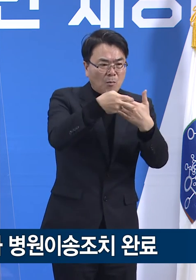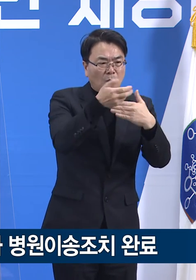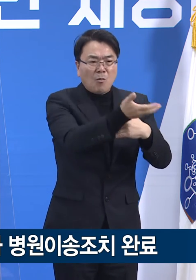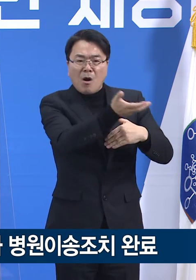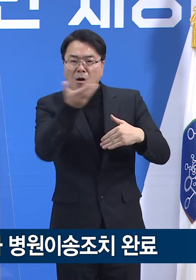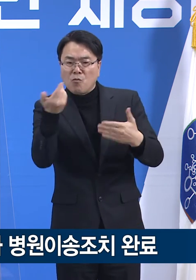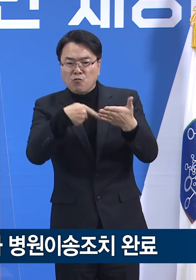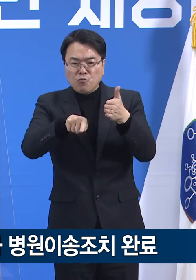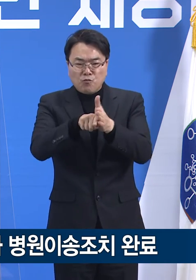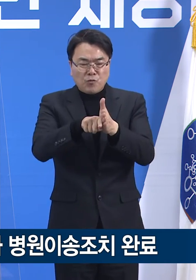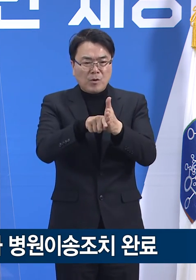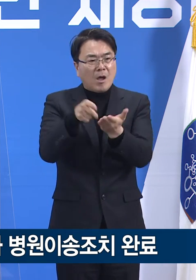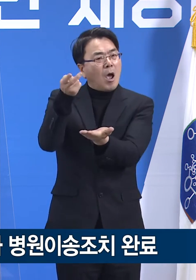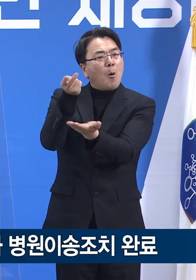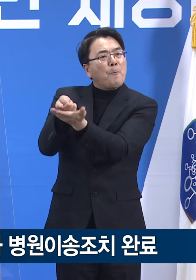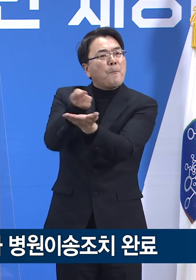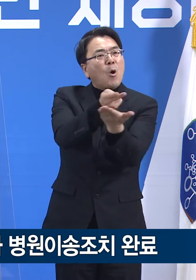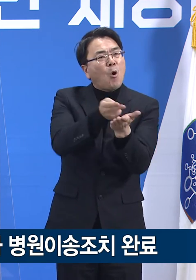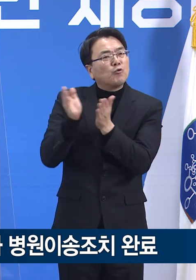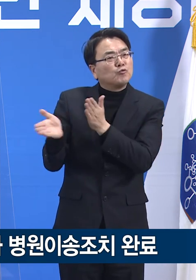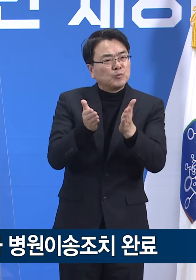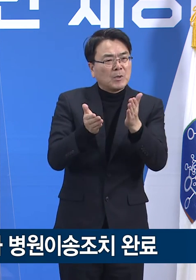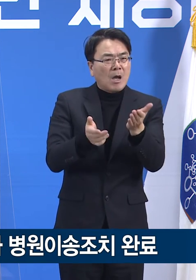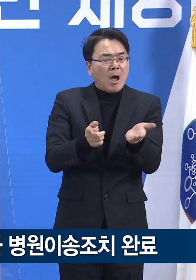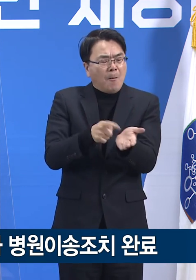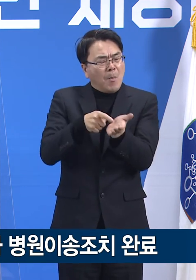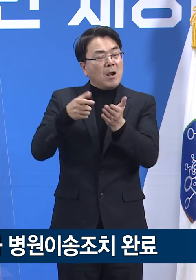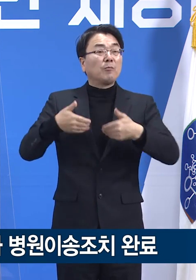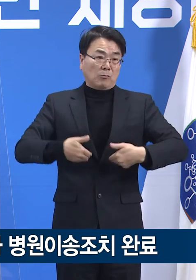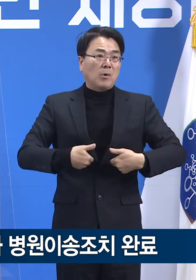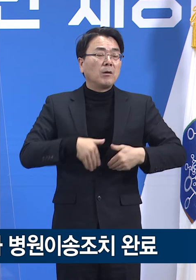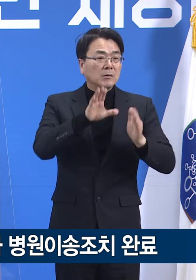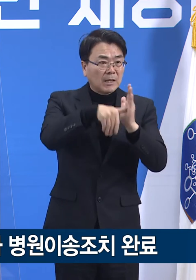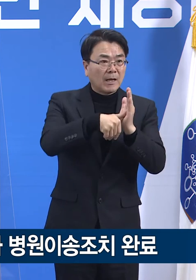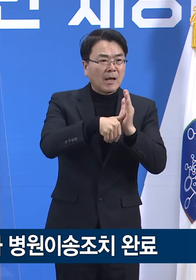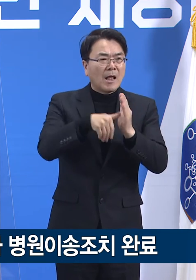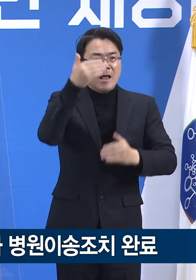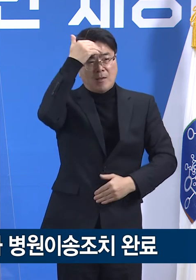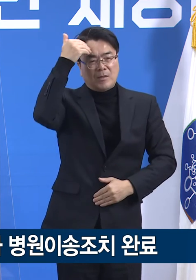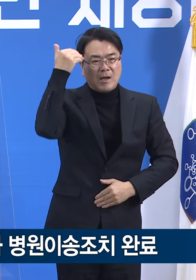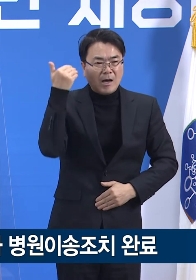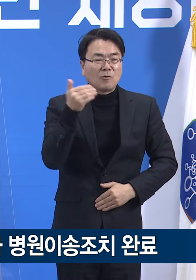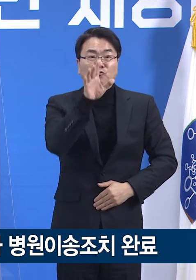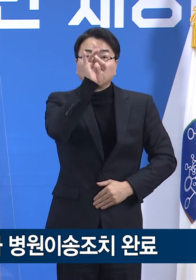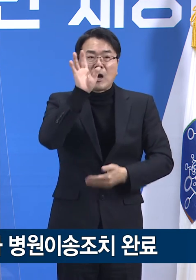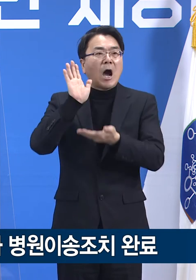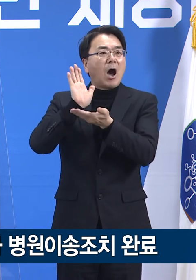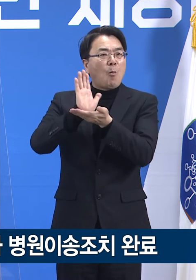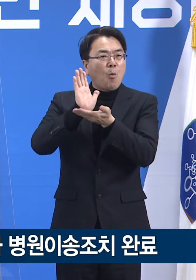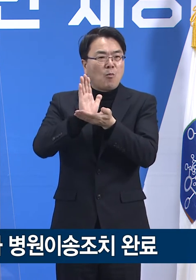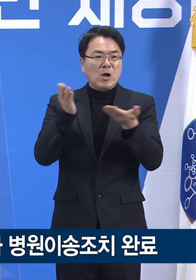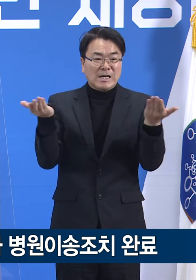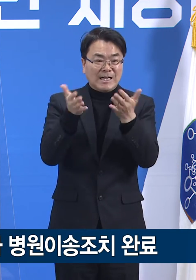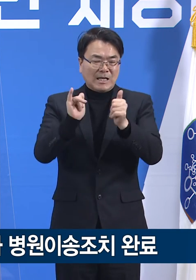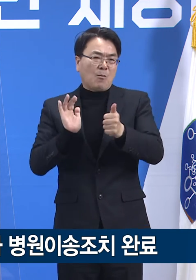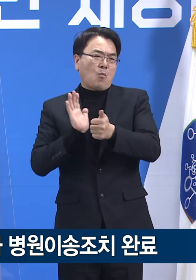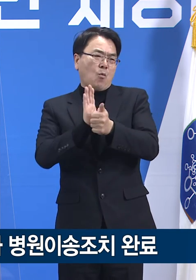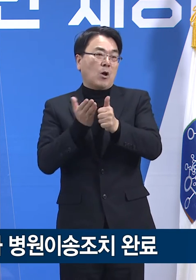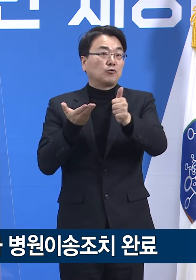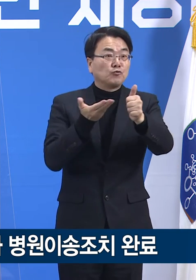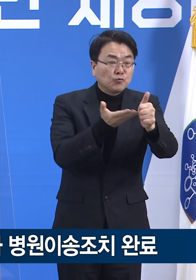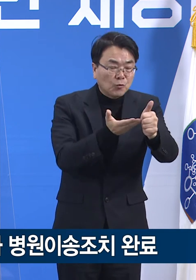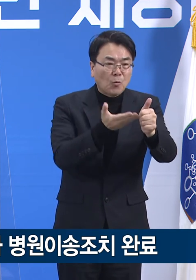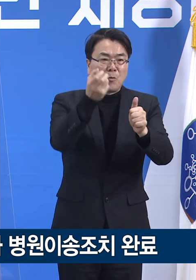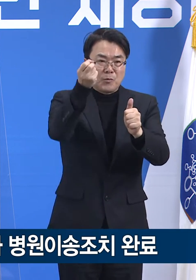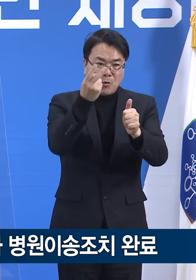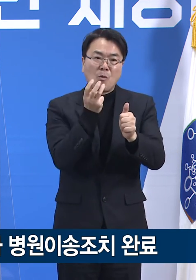추가적인 병상 확보가 시급한 상황이었습니다. 다행히 중수본에서 의료인력 등을 긴급 지원해 주었고